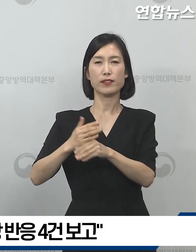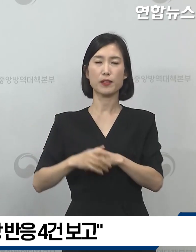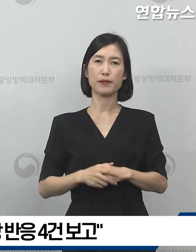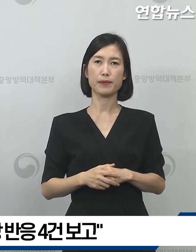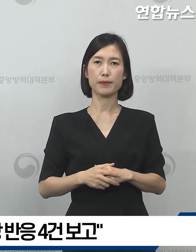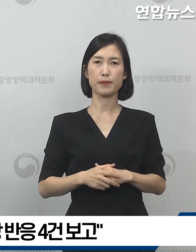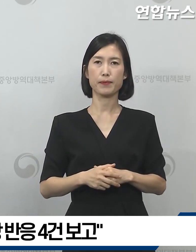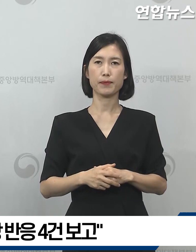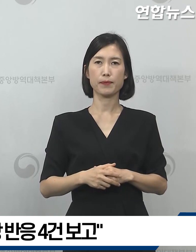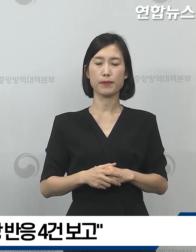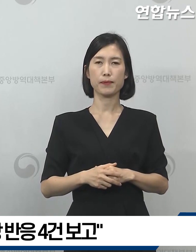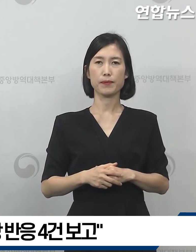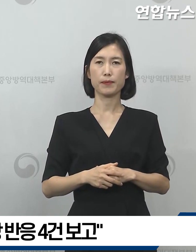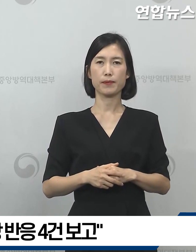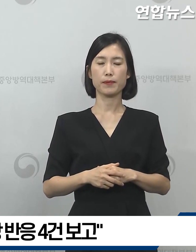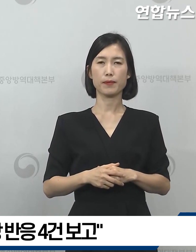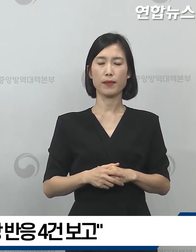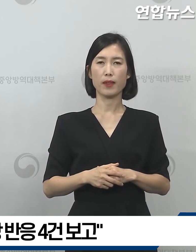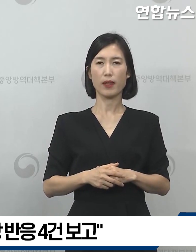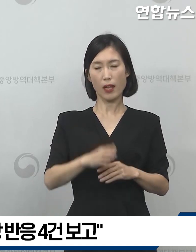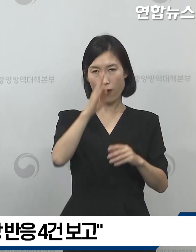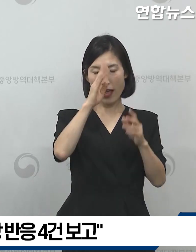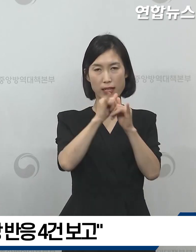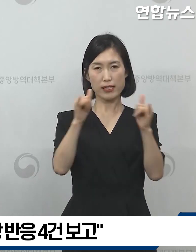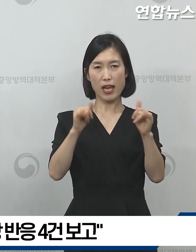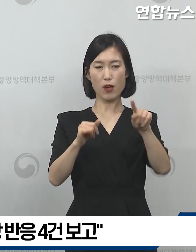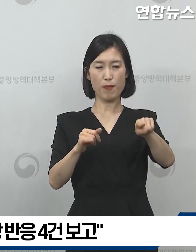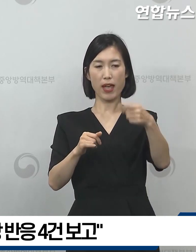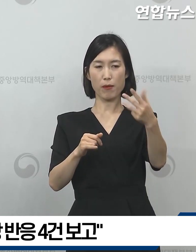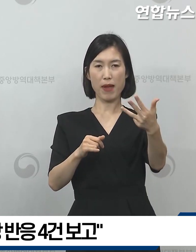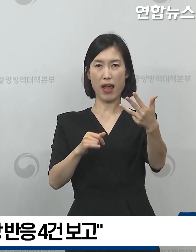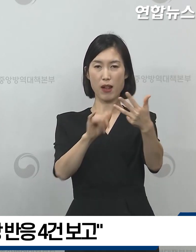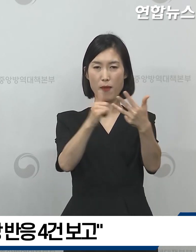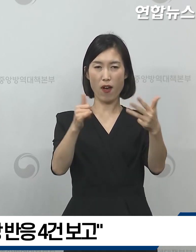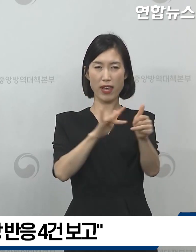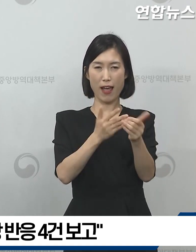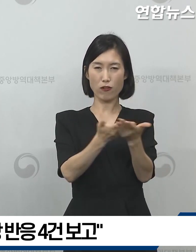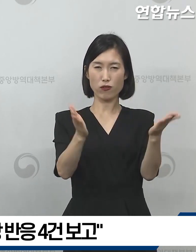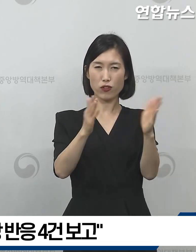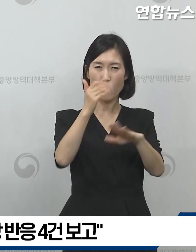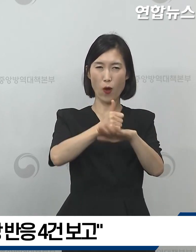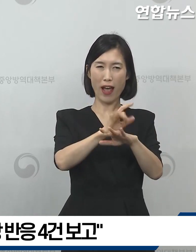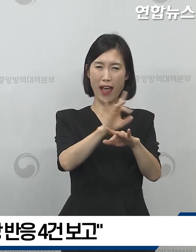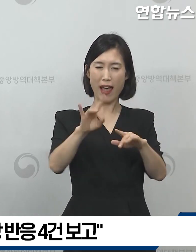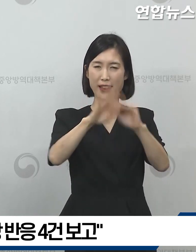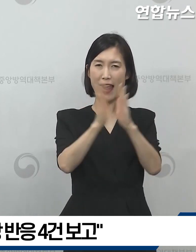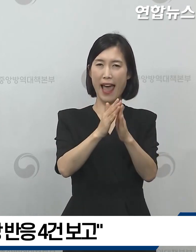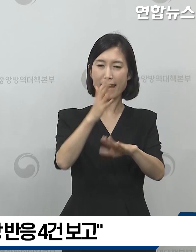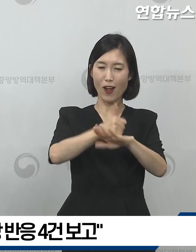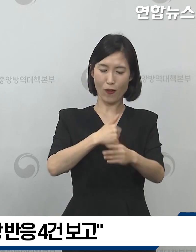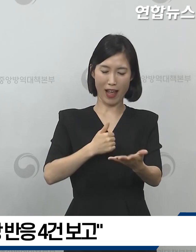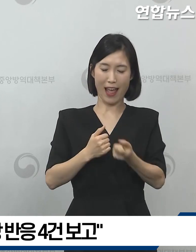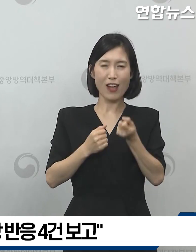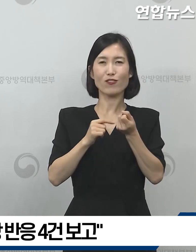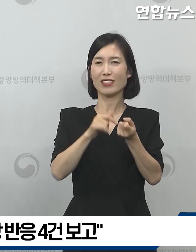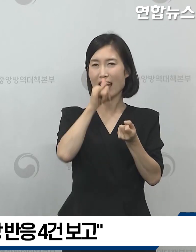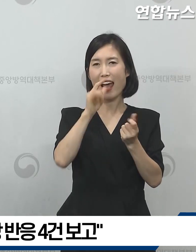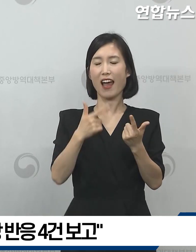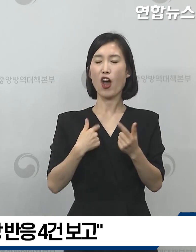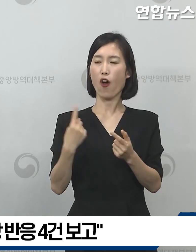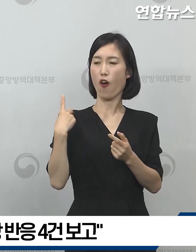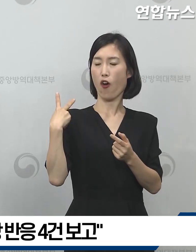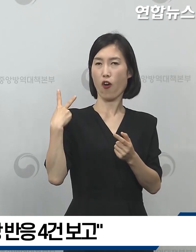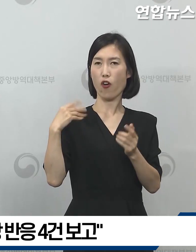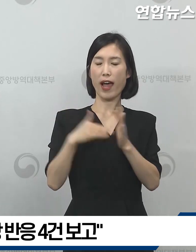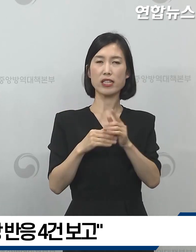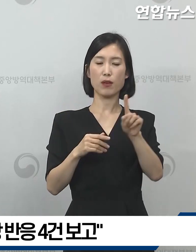전체적으로는 108건 전체에 대한 현황을 갖고 있지는 않고 어제 그저께 현재로 총